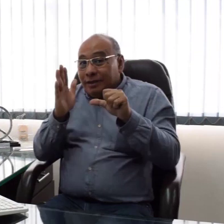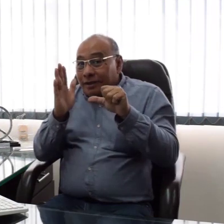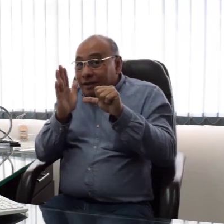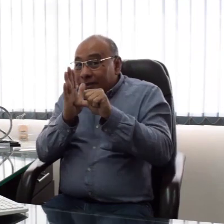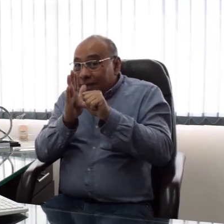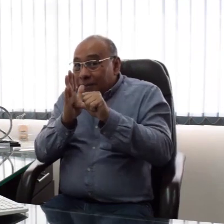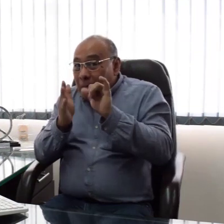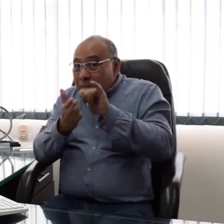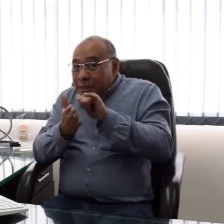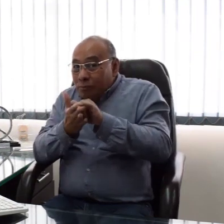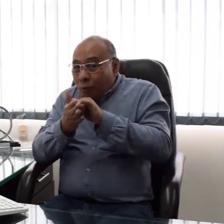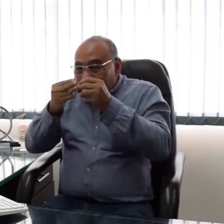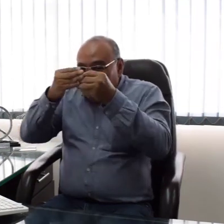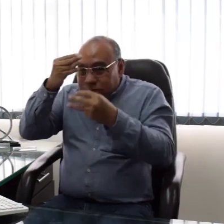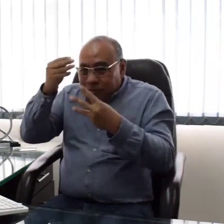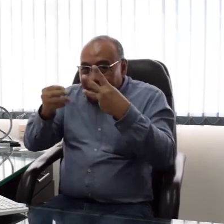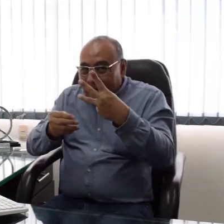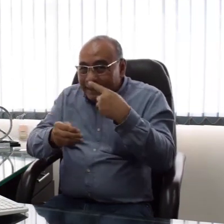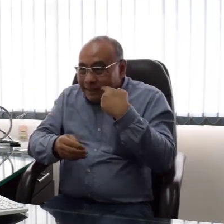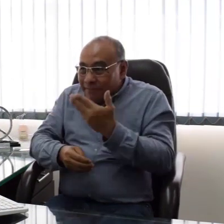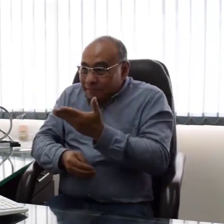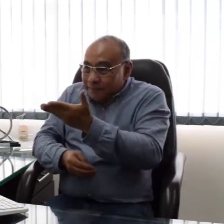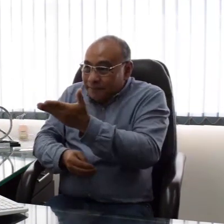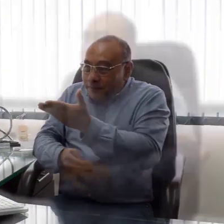En el mismo artículo, el numeral 3 menciona.